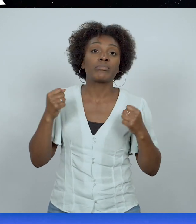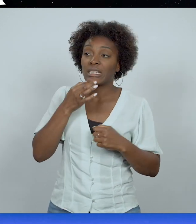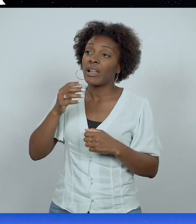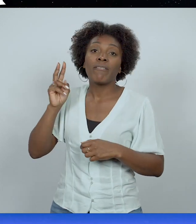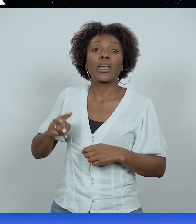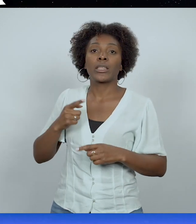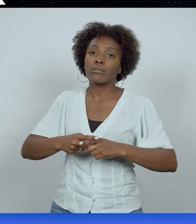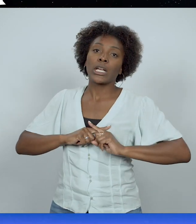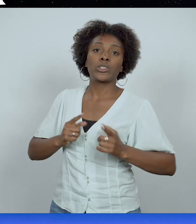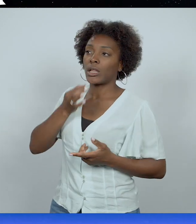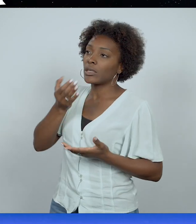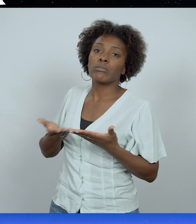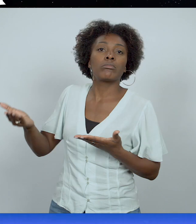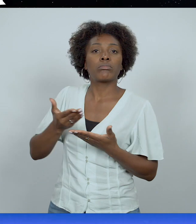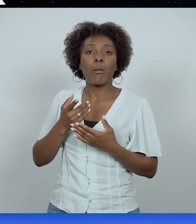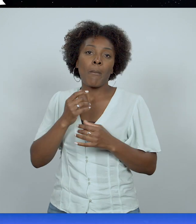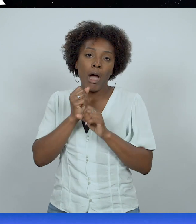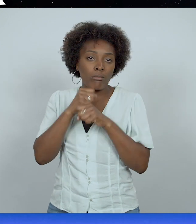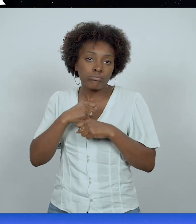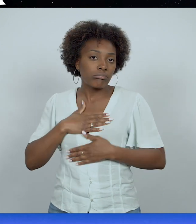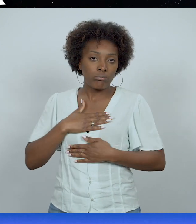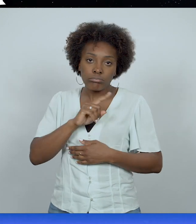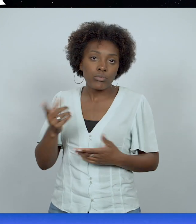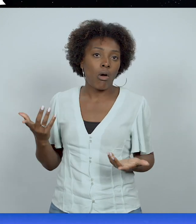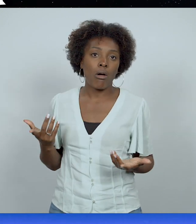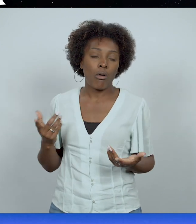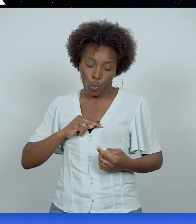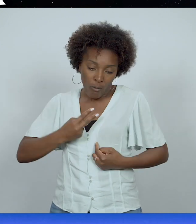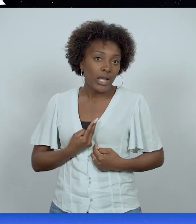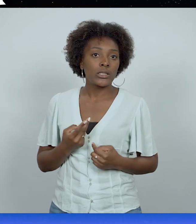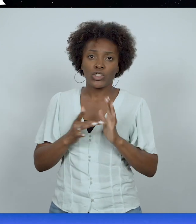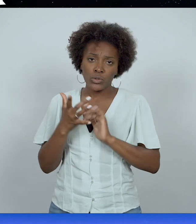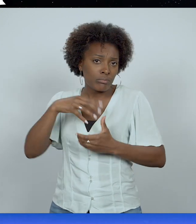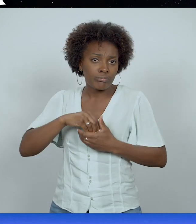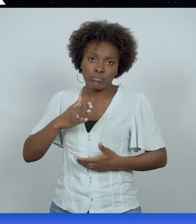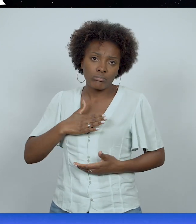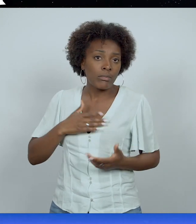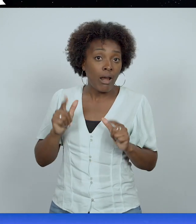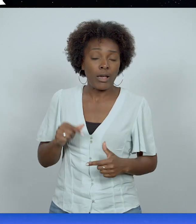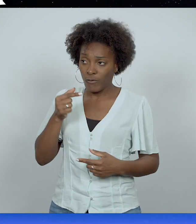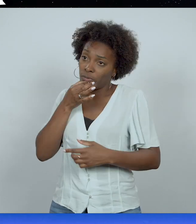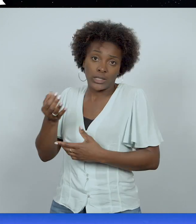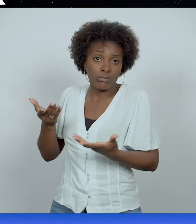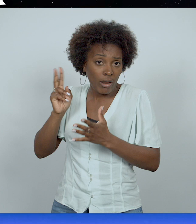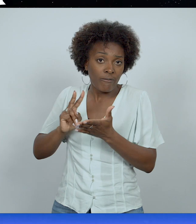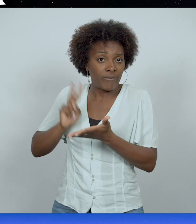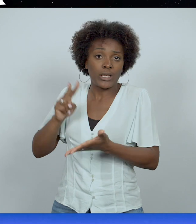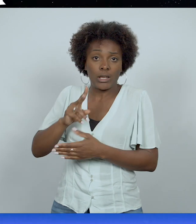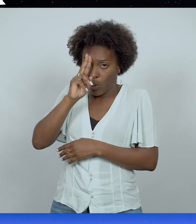réellement transparent avec tes collègues de classe. Tu viens de te convertir, tu viens de me donner ta vie. Donc, sois